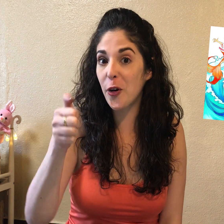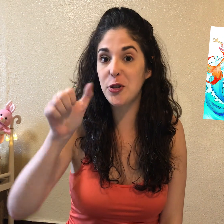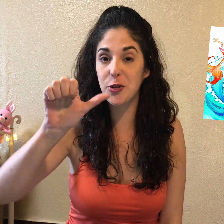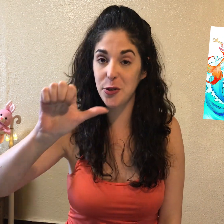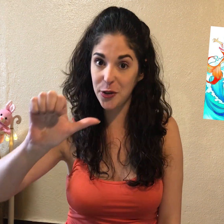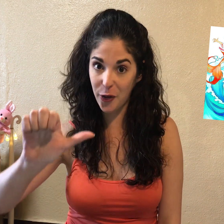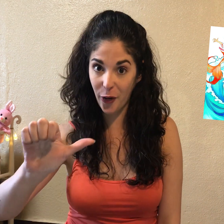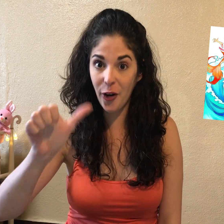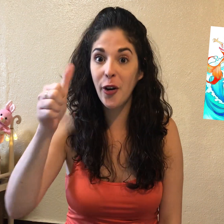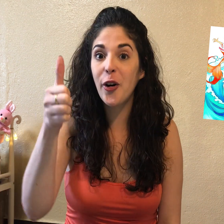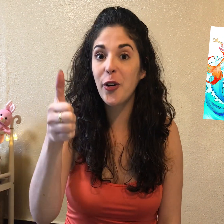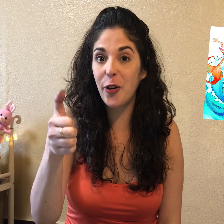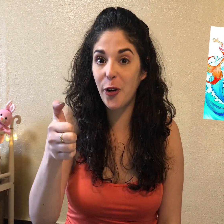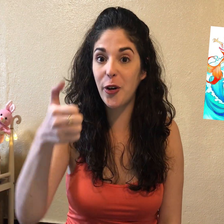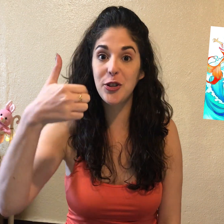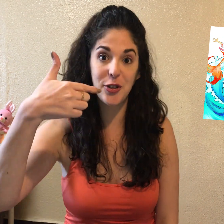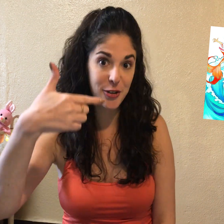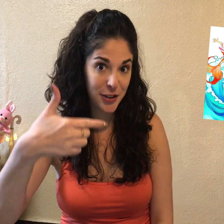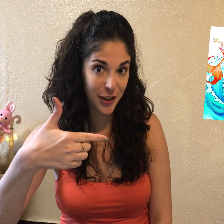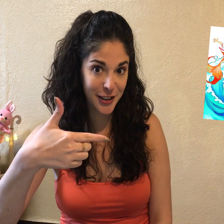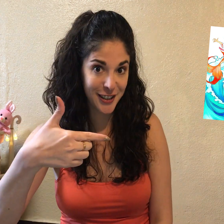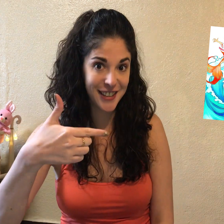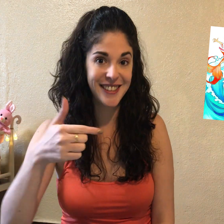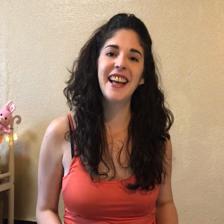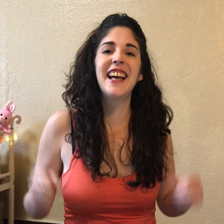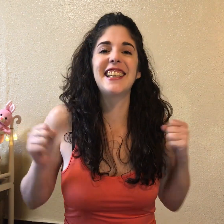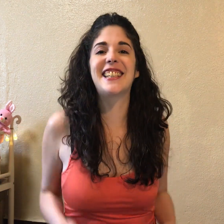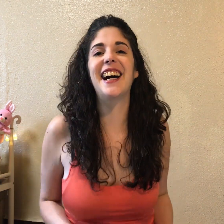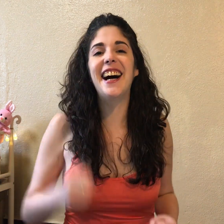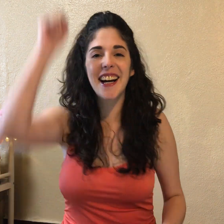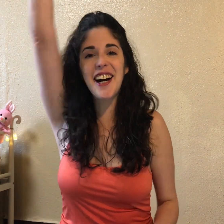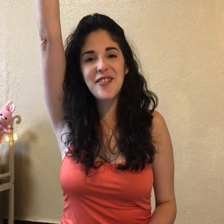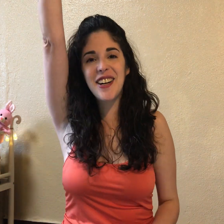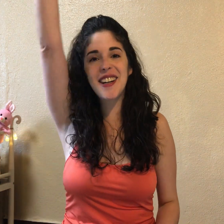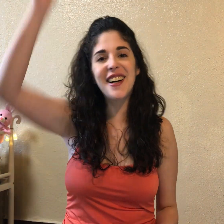54, 55, 56. ¡Ya, gámbaro!